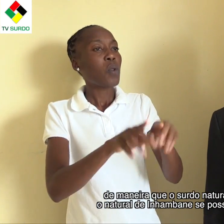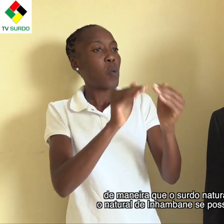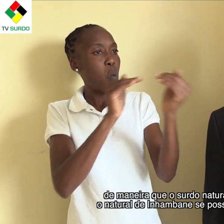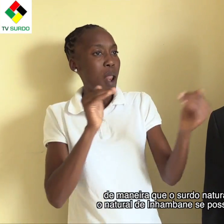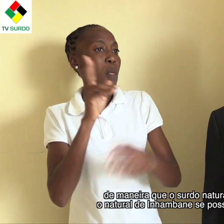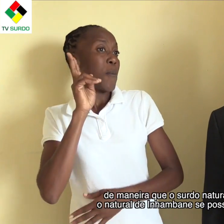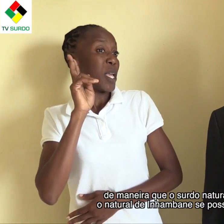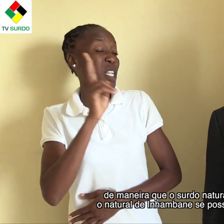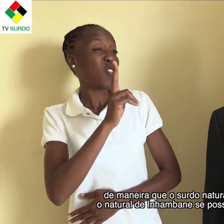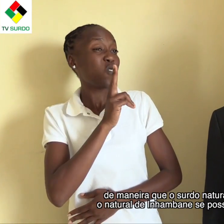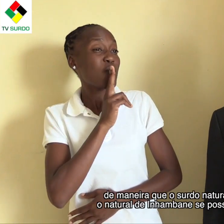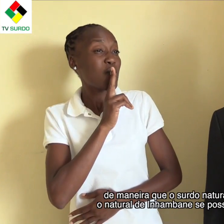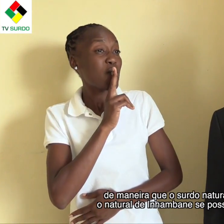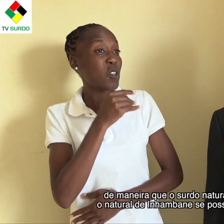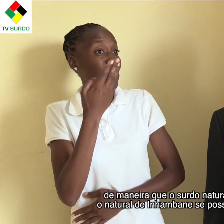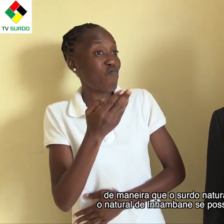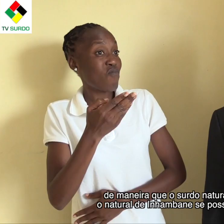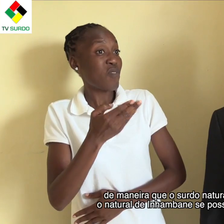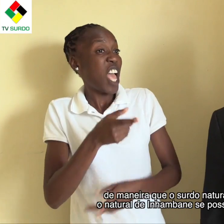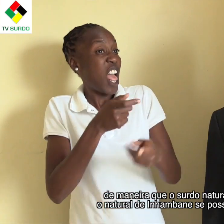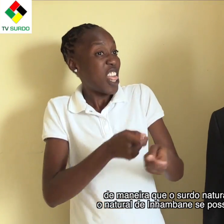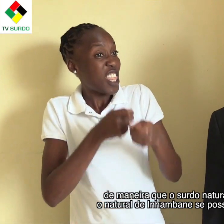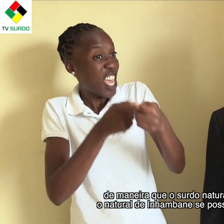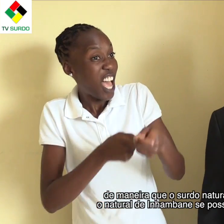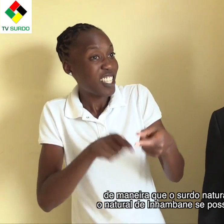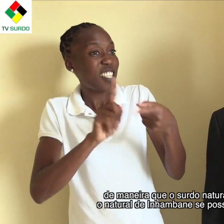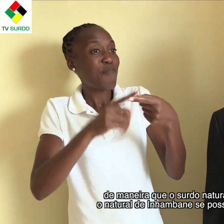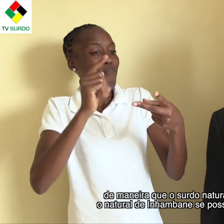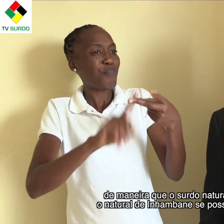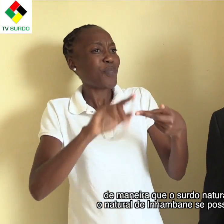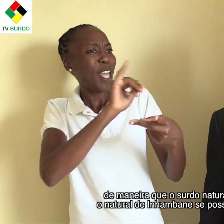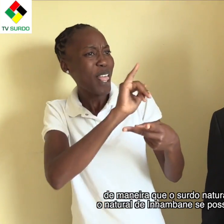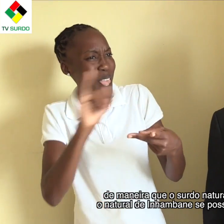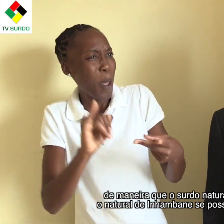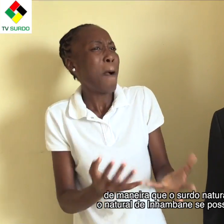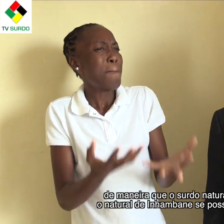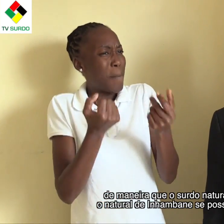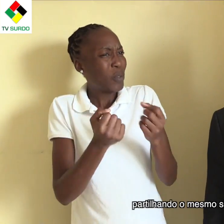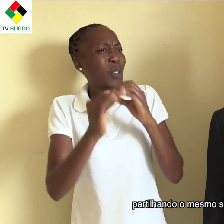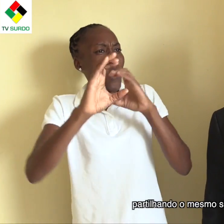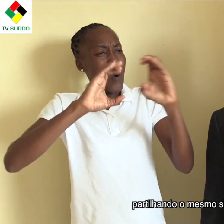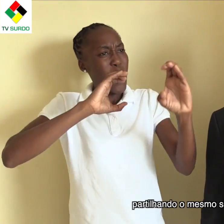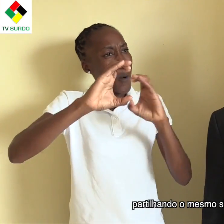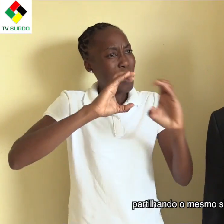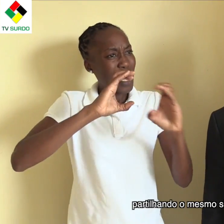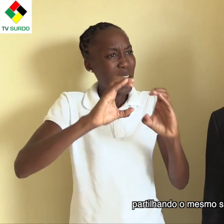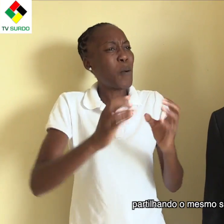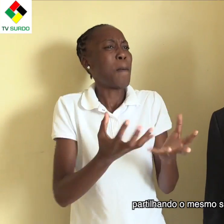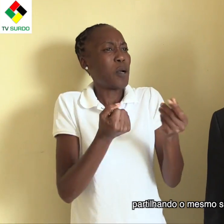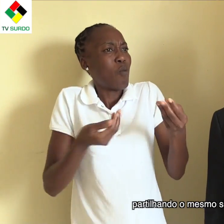de Niassa e o surdo natural de Nhambana se possam comunicar, porque vamos partilhar o mesmo sinal.